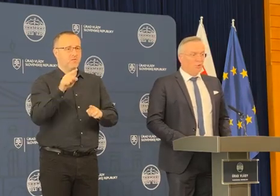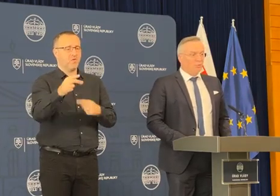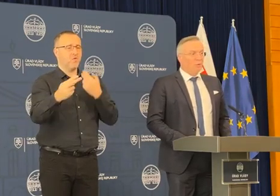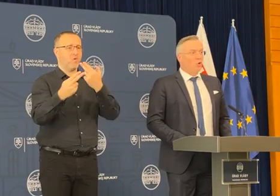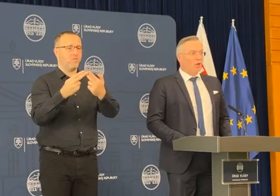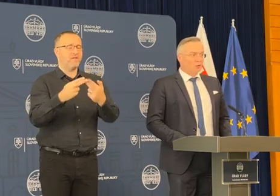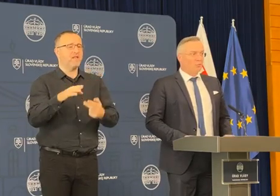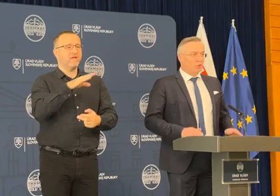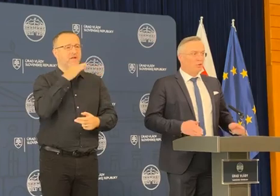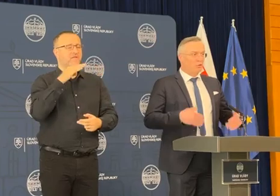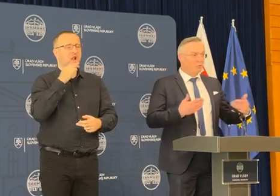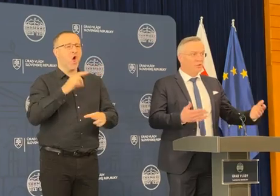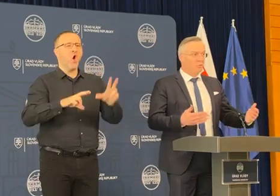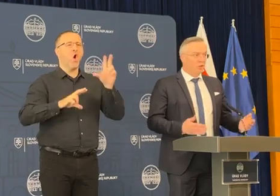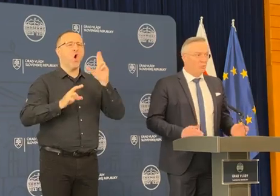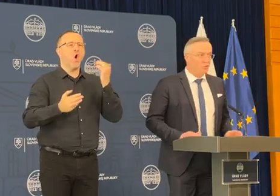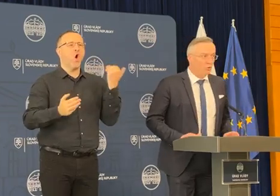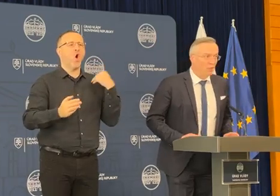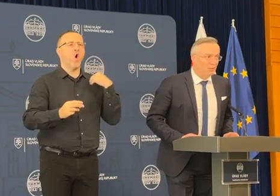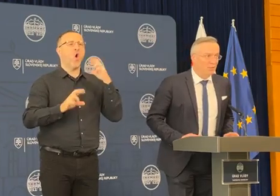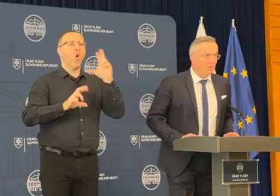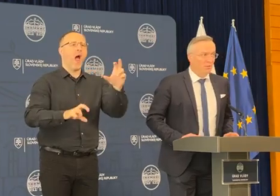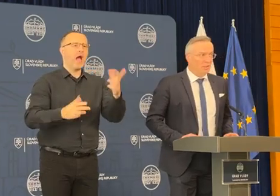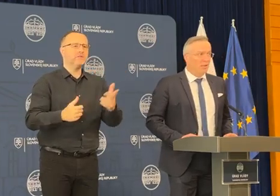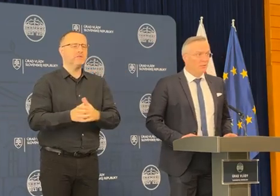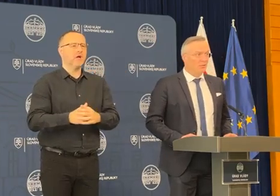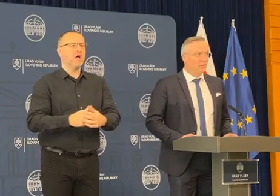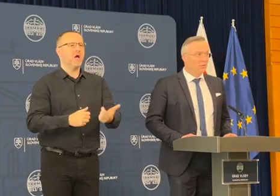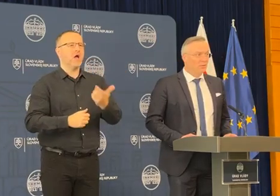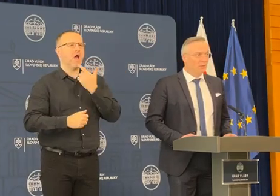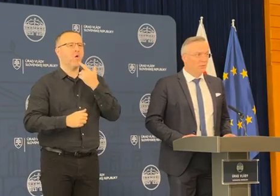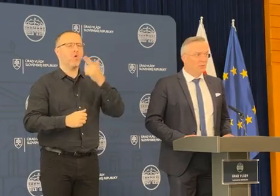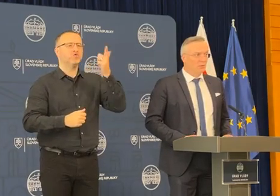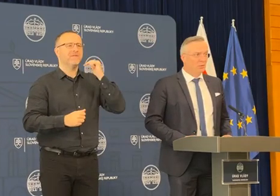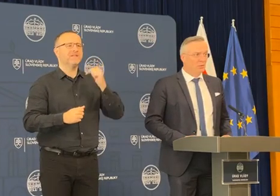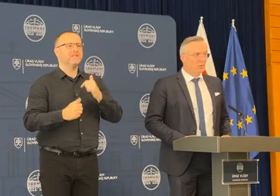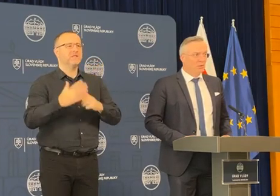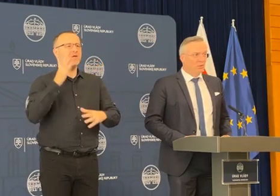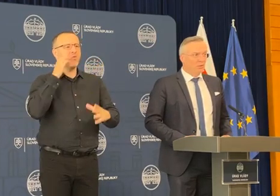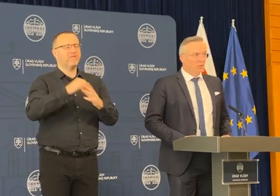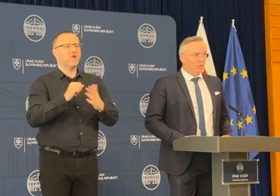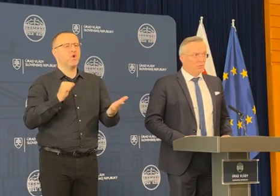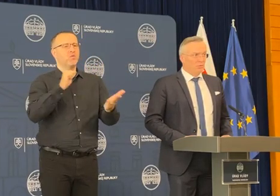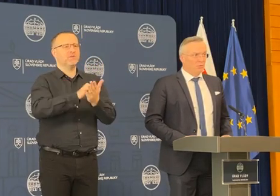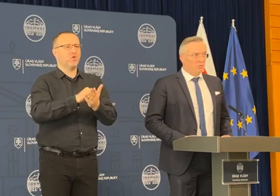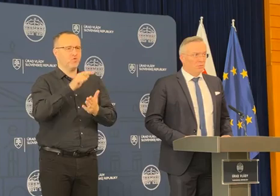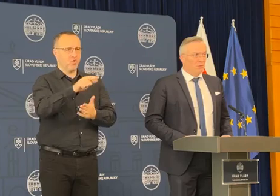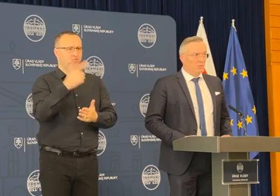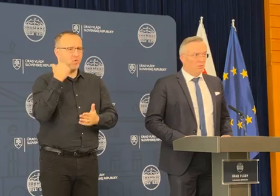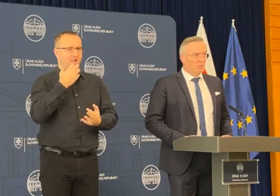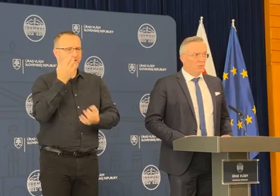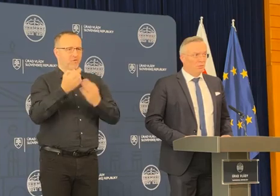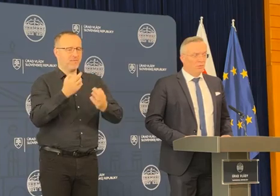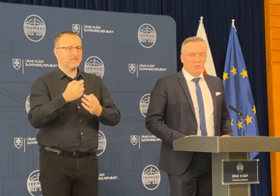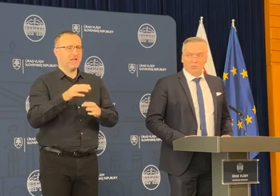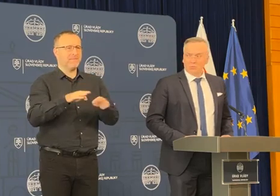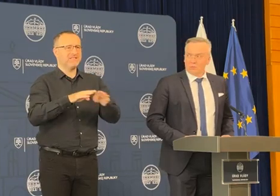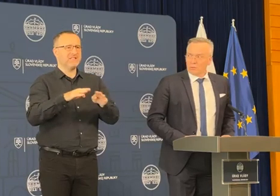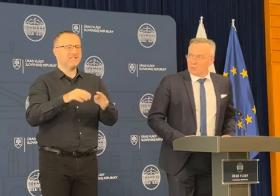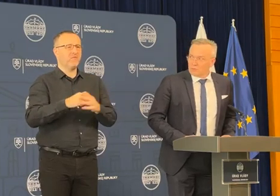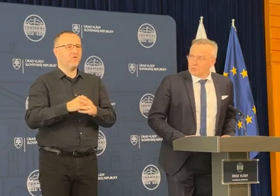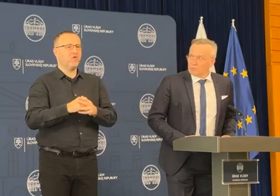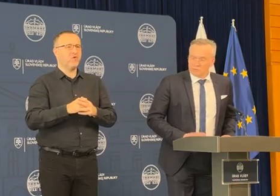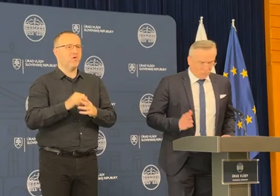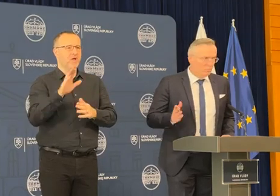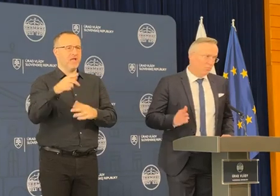mnohým tým hoaxom, že ako slovenskí občania budú doplácať... To je to, o čom informovalo minulý týždeň ministerstvo Veroniky Remišovej, fast care.